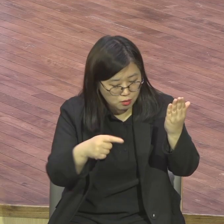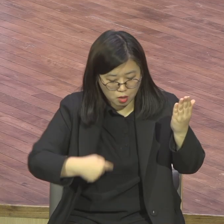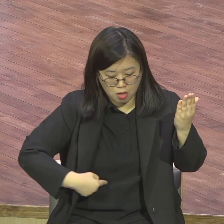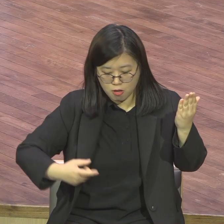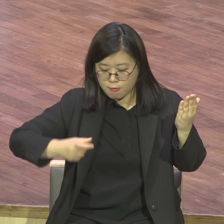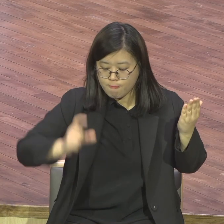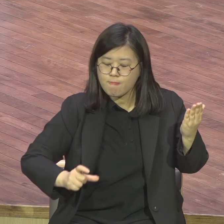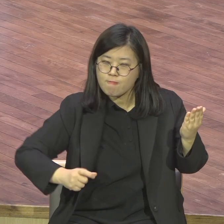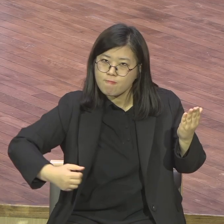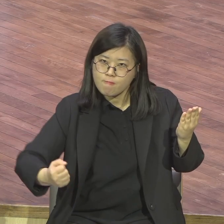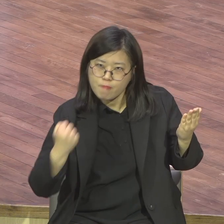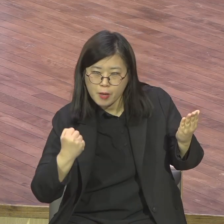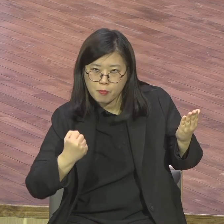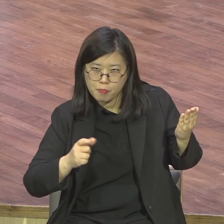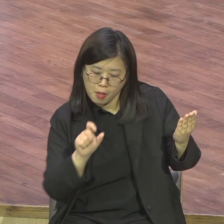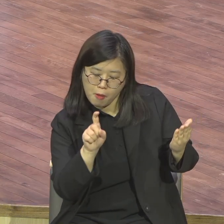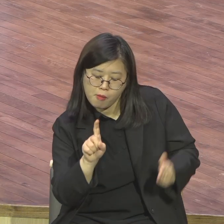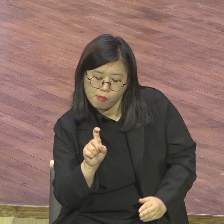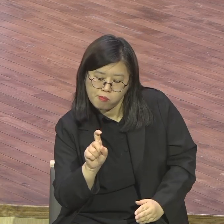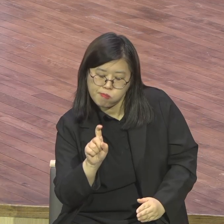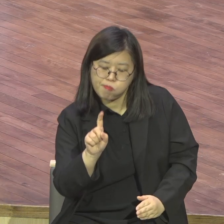제가 39세란 말 그 날 하는 말이 아니요.